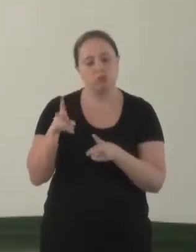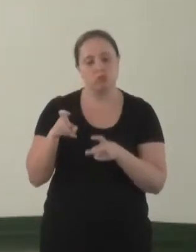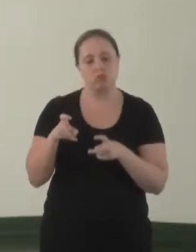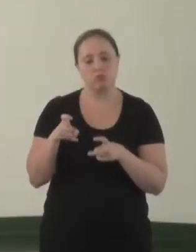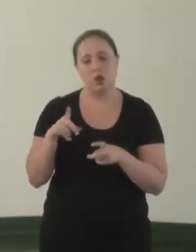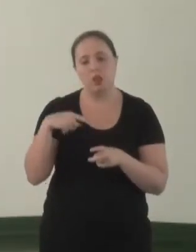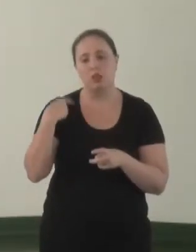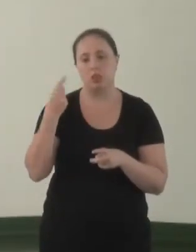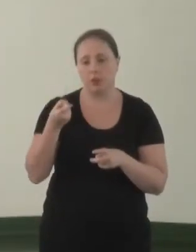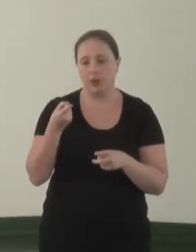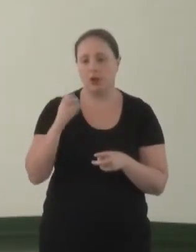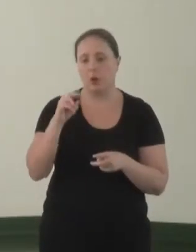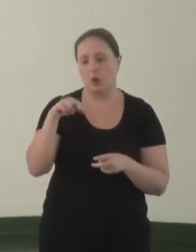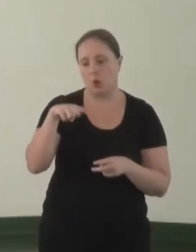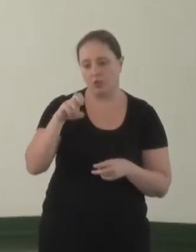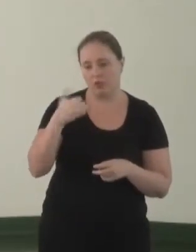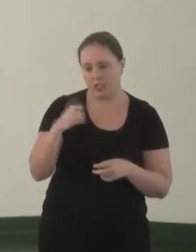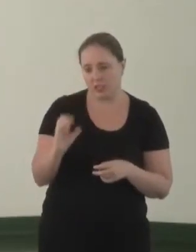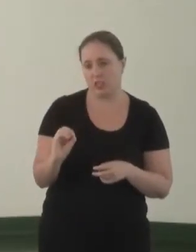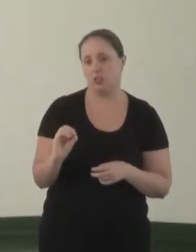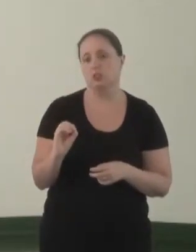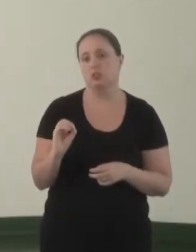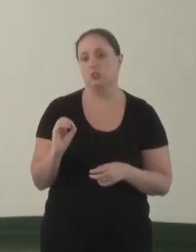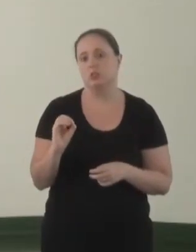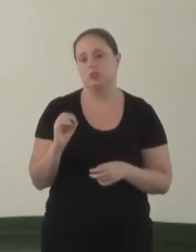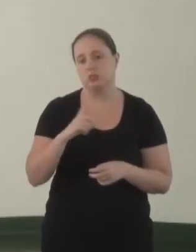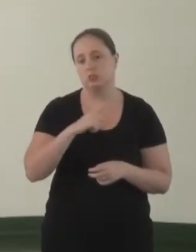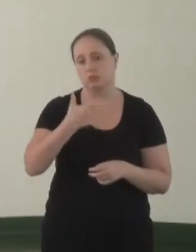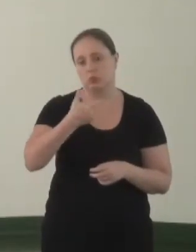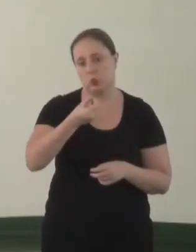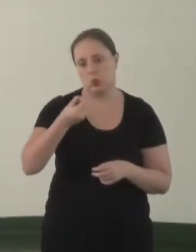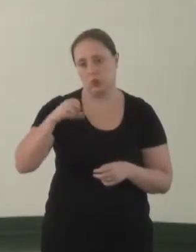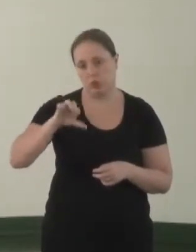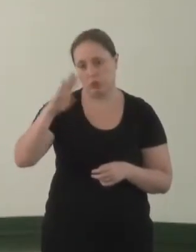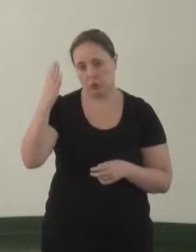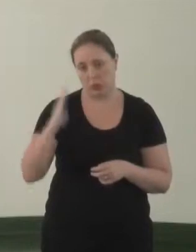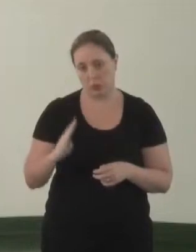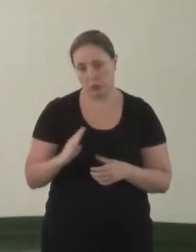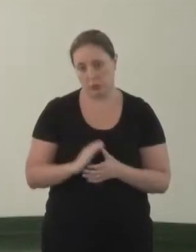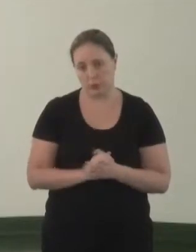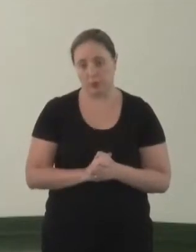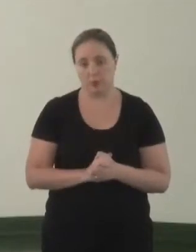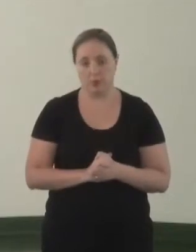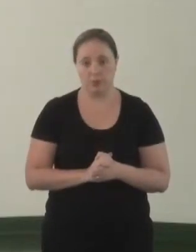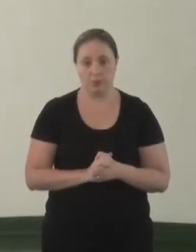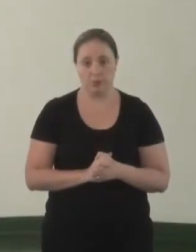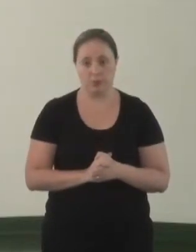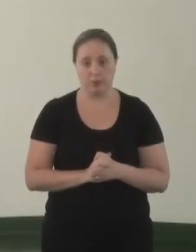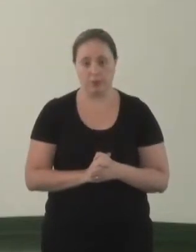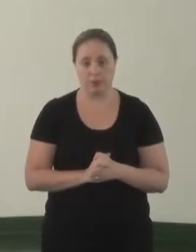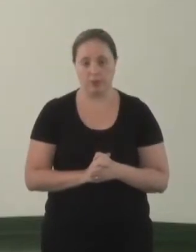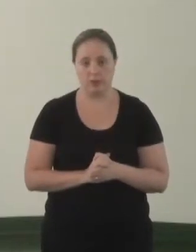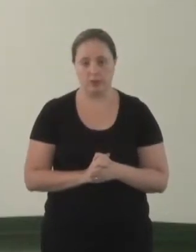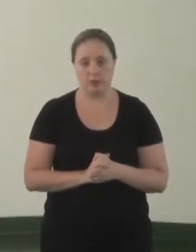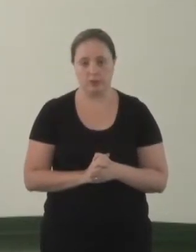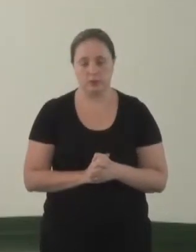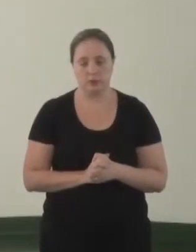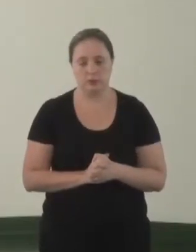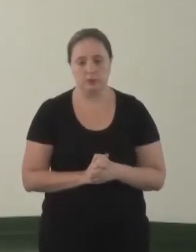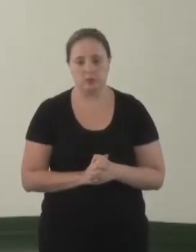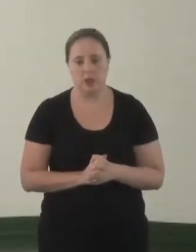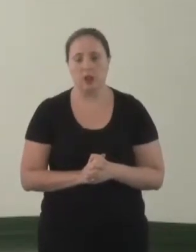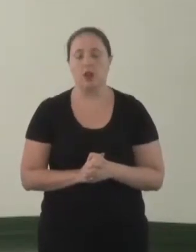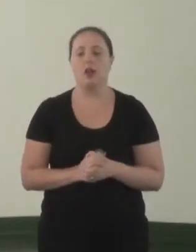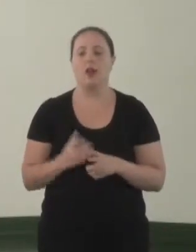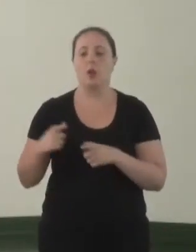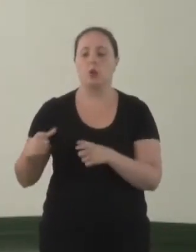depois da Convenção, e que foi ratificada no Brasil em 2009, que os meios é que tem